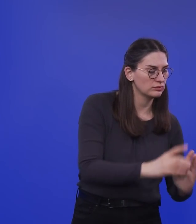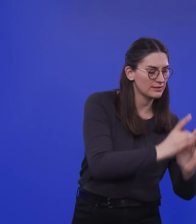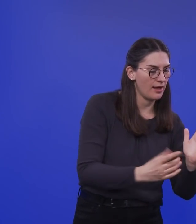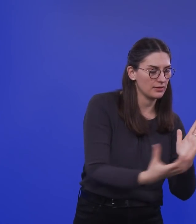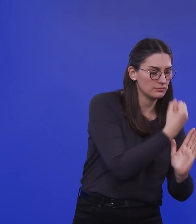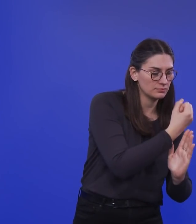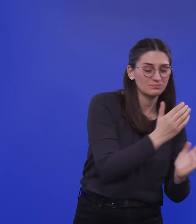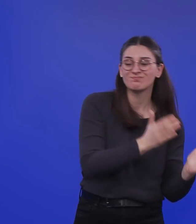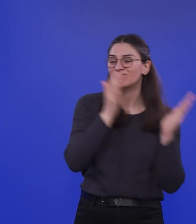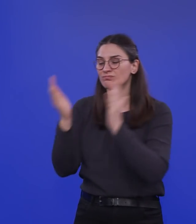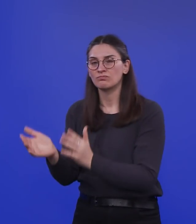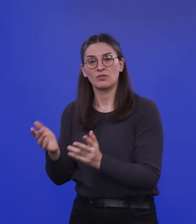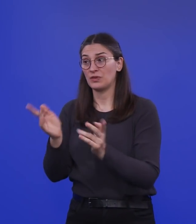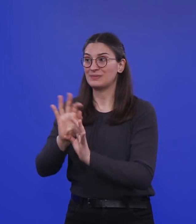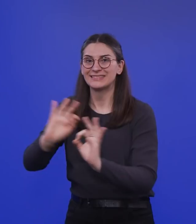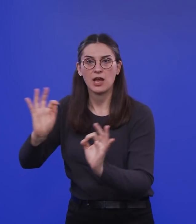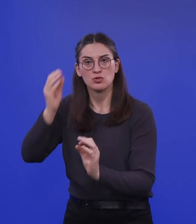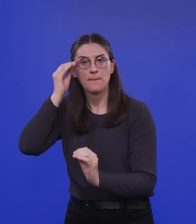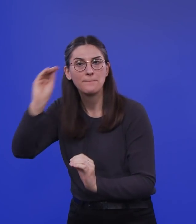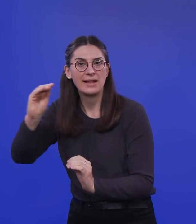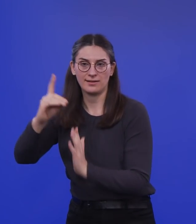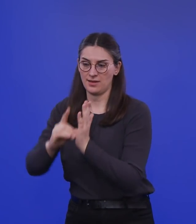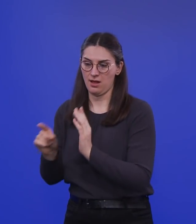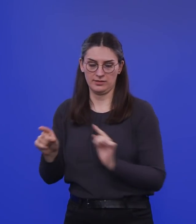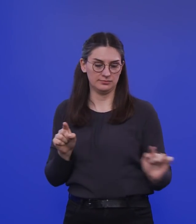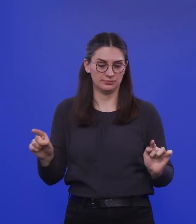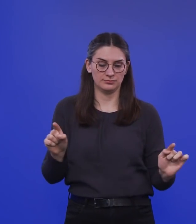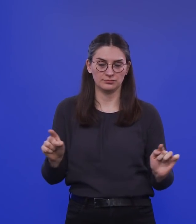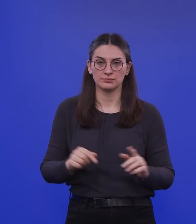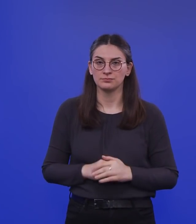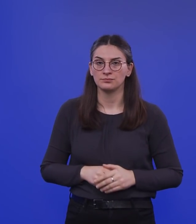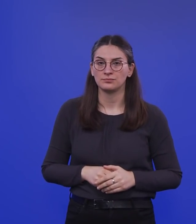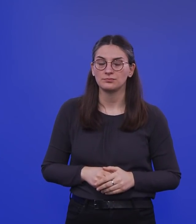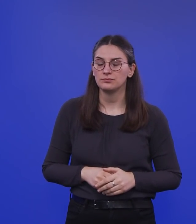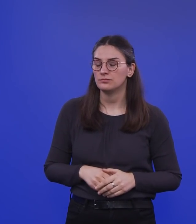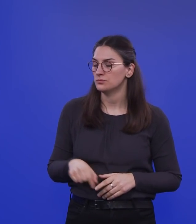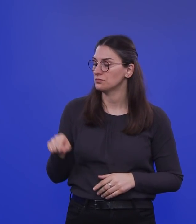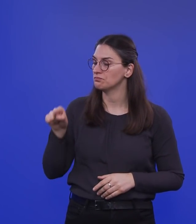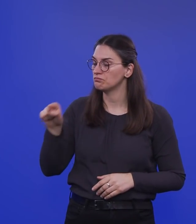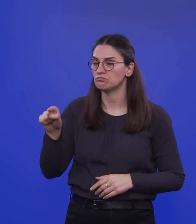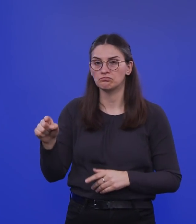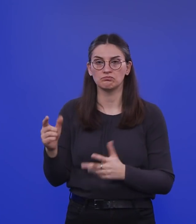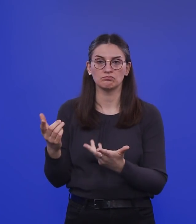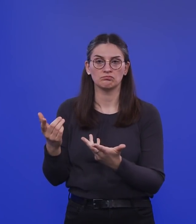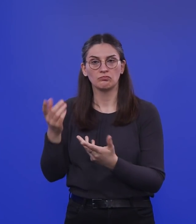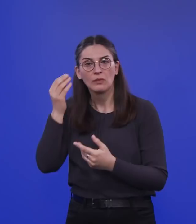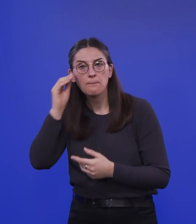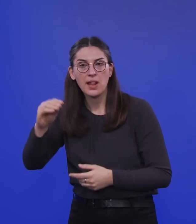verfügbare, sehr, sehr gute Meldedaten. Diese sehr guten Meldedaten sind die Daten beispielsweise aus dem